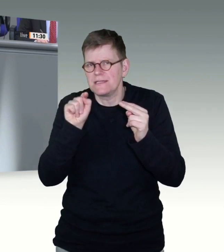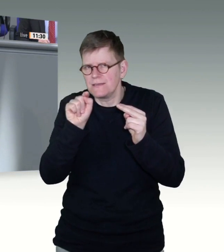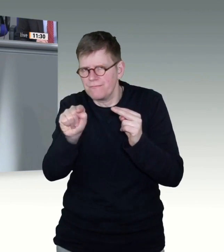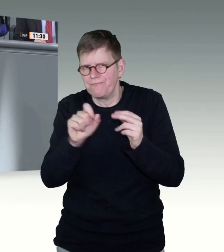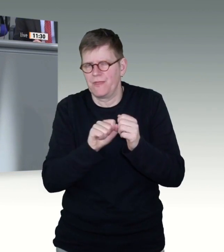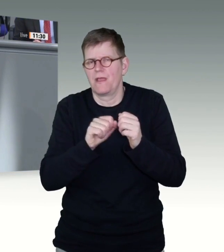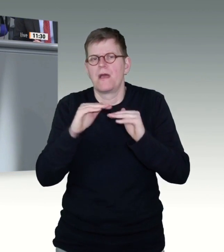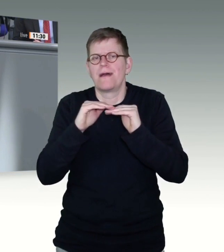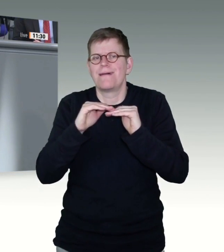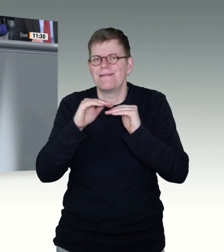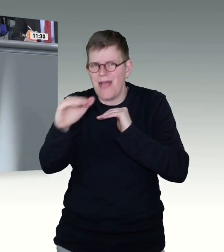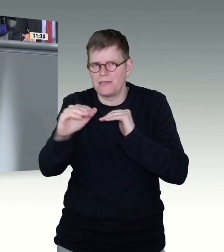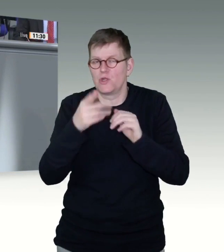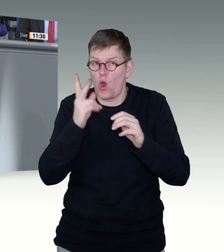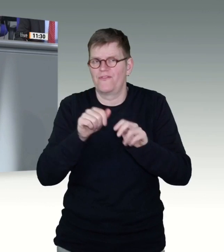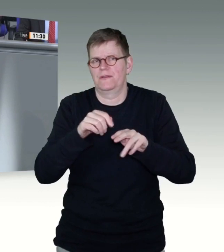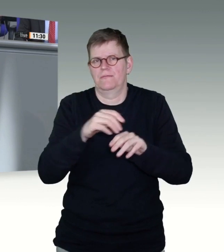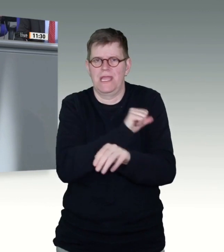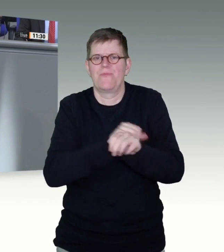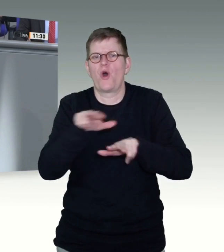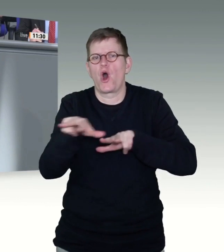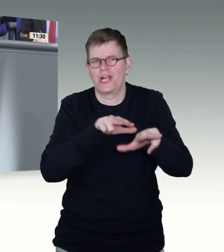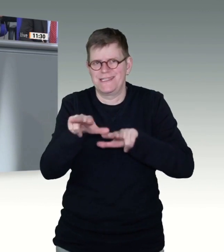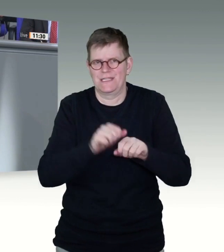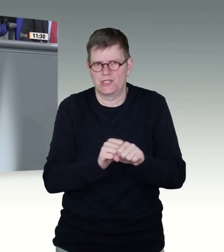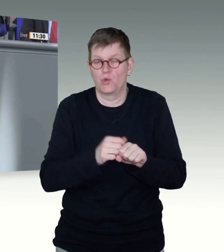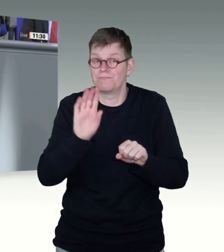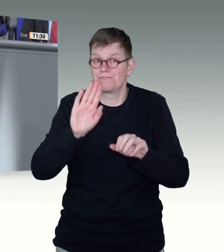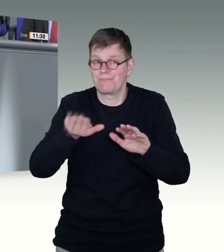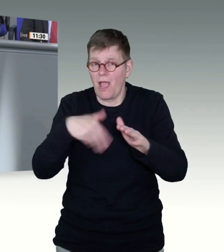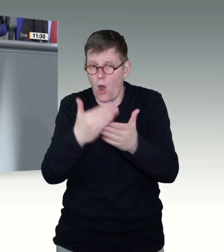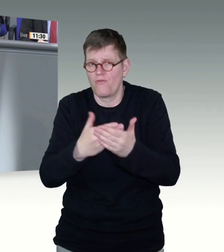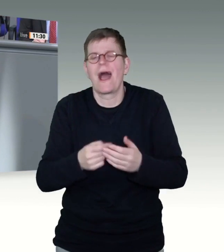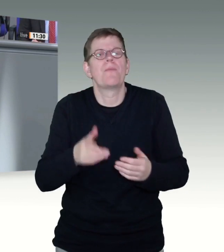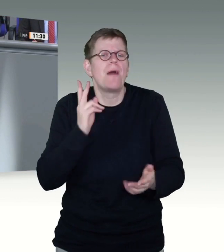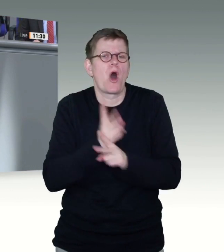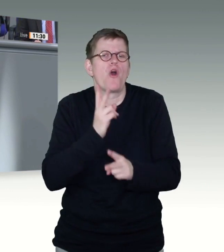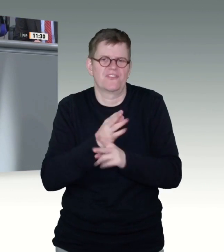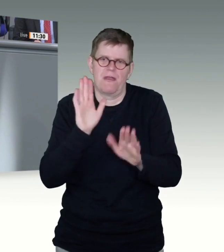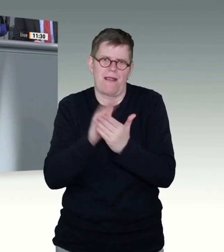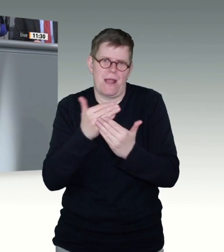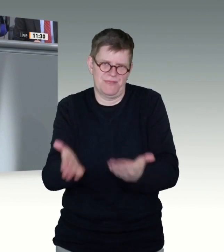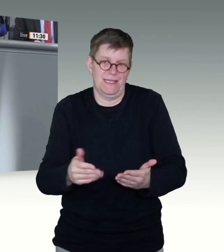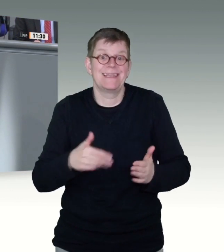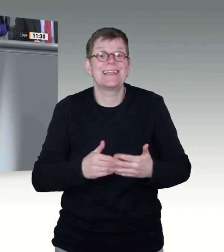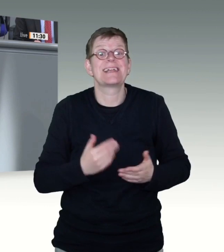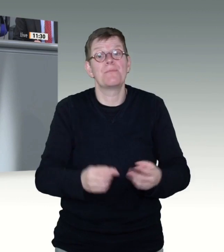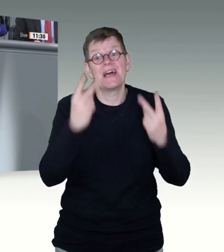Aspekt anzusprechen, dass wir so schnell als möglich dazukommen müssen, dass also in den